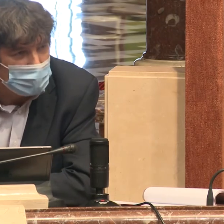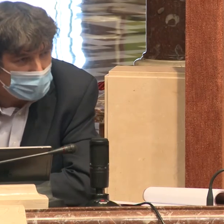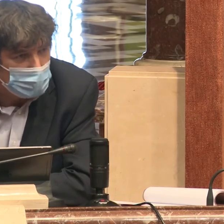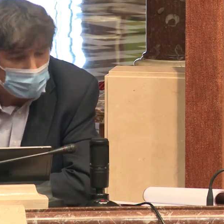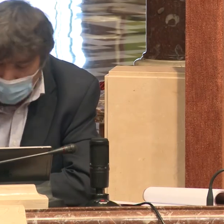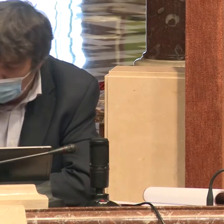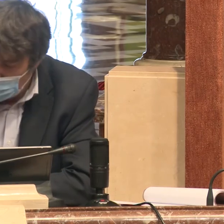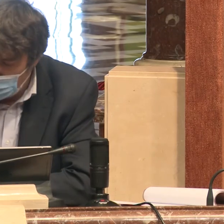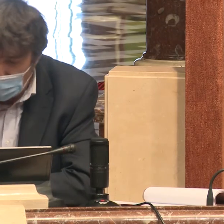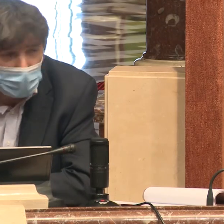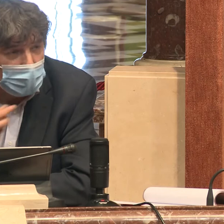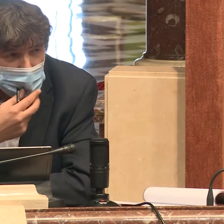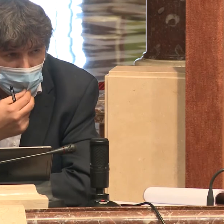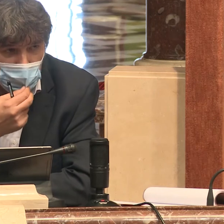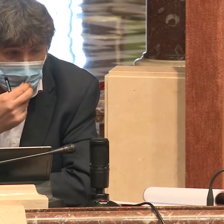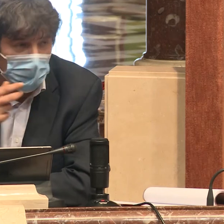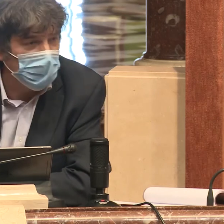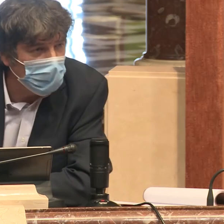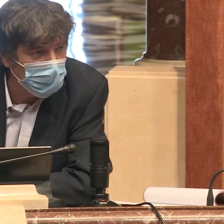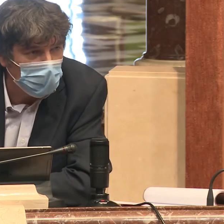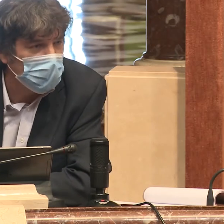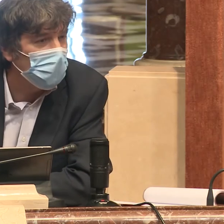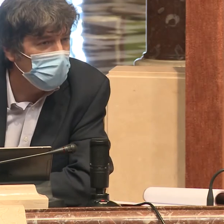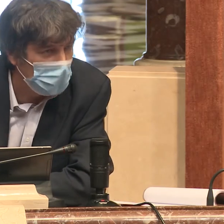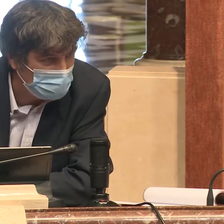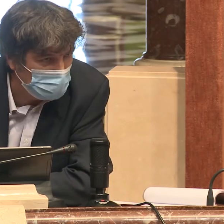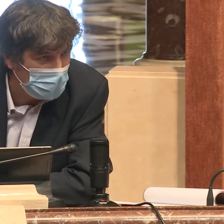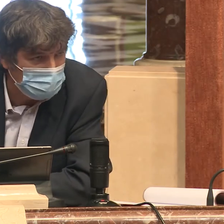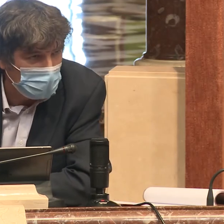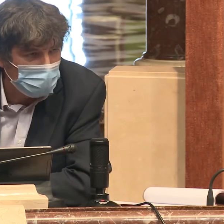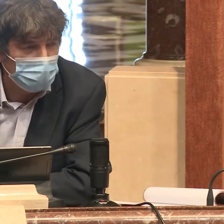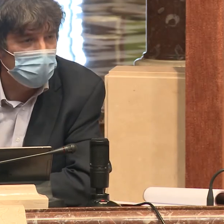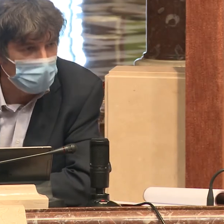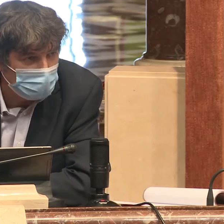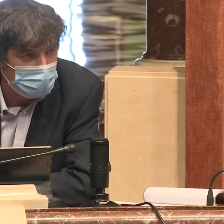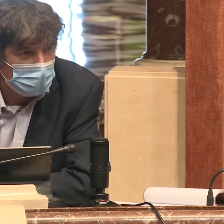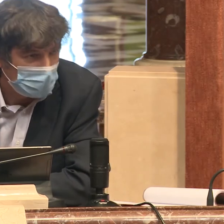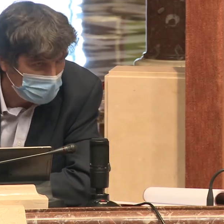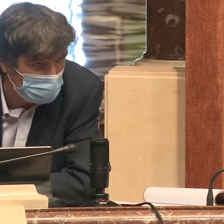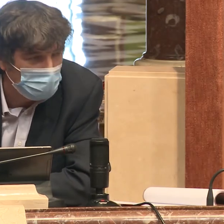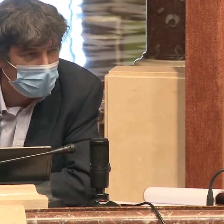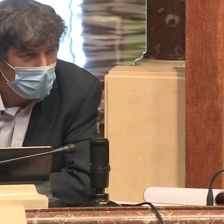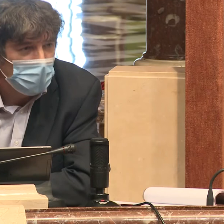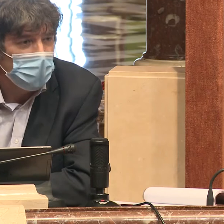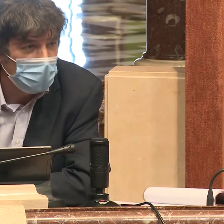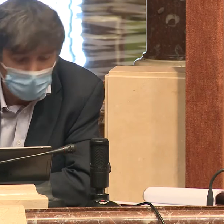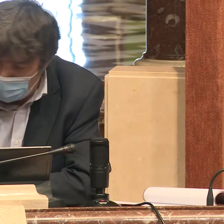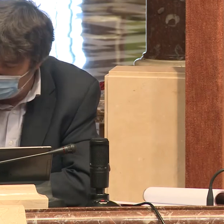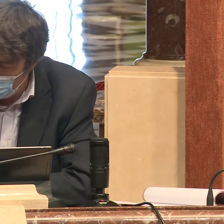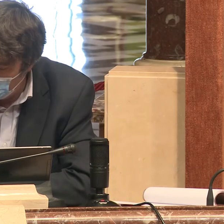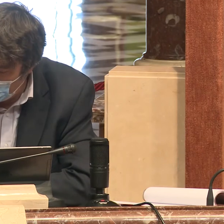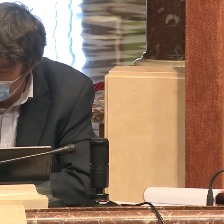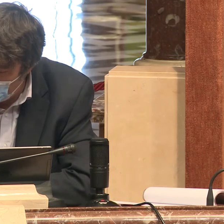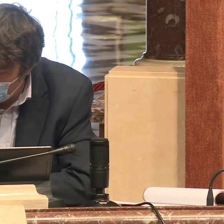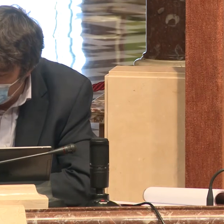lenguaje de signos. Y aquí se nos lleva prometiendo, usted citaba a Violante Tomás, probablemente desde antes, en la región de Murcia, y